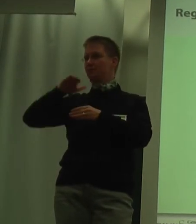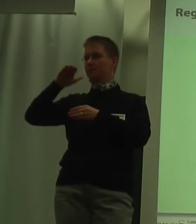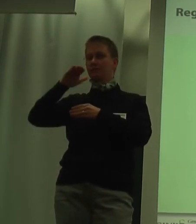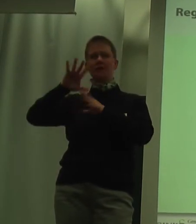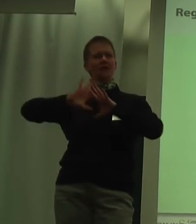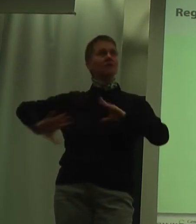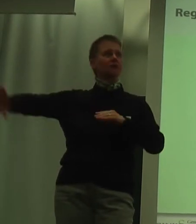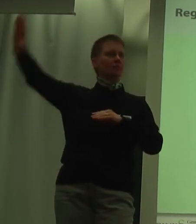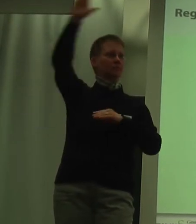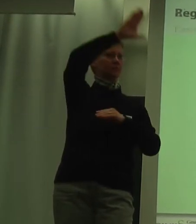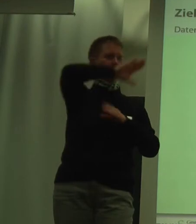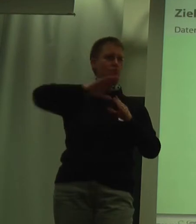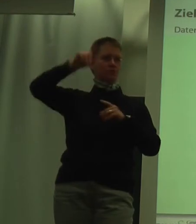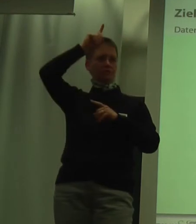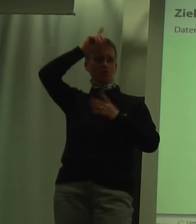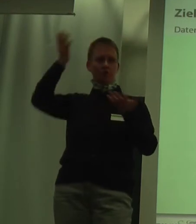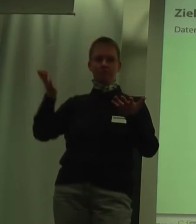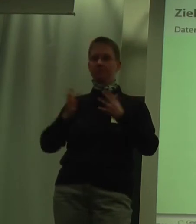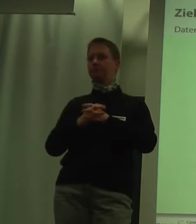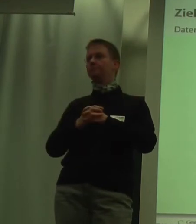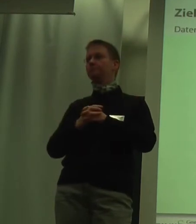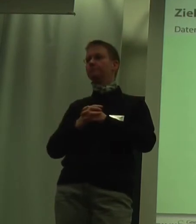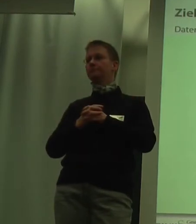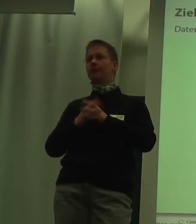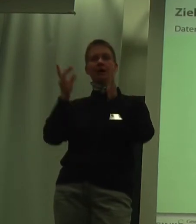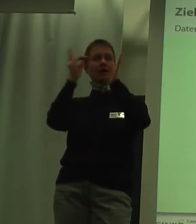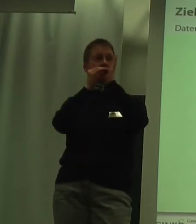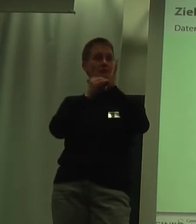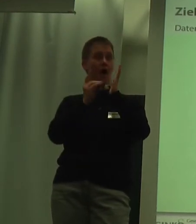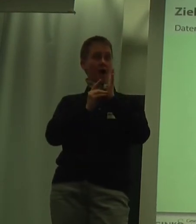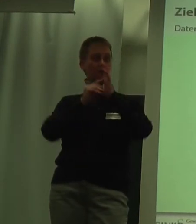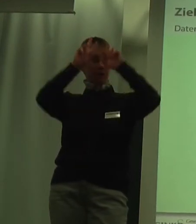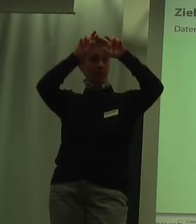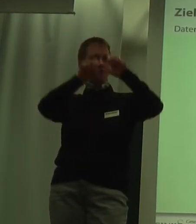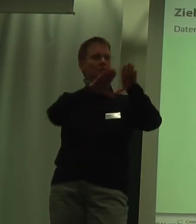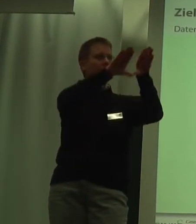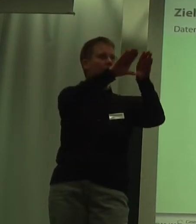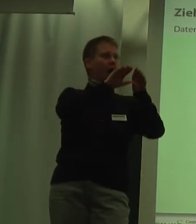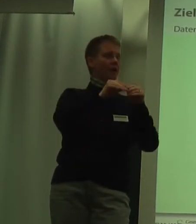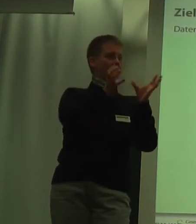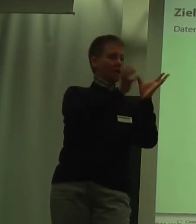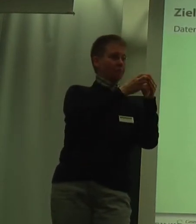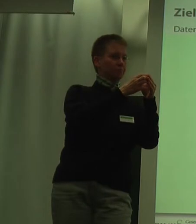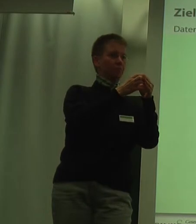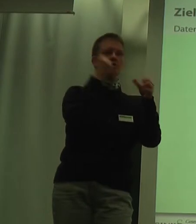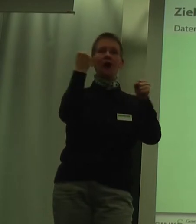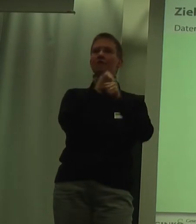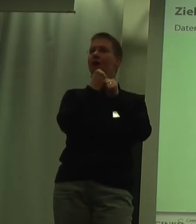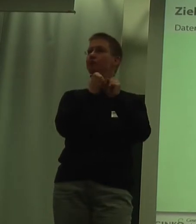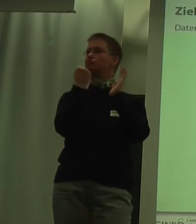gesamten Bundesgebiet. Die Datenanalyse nach Teilnehmenden und Erwerbsstatus zeigt, das